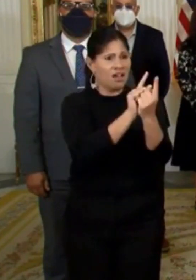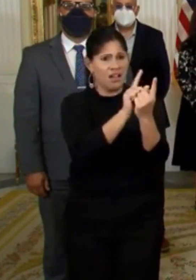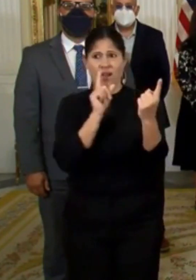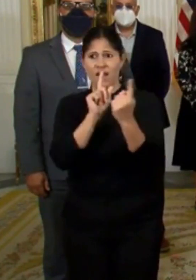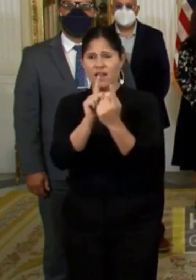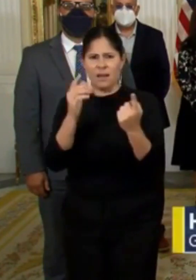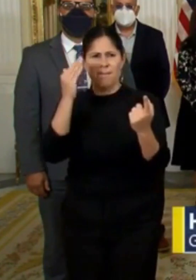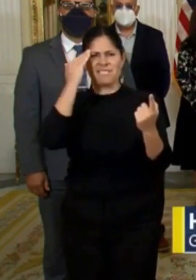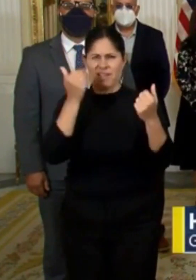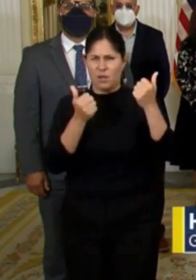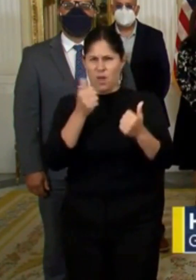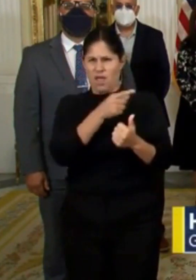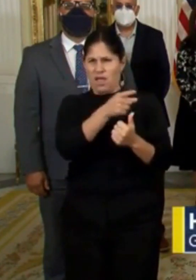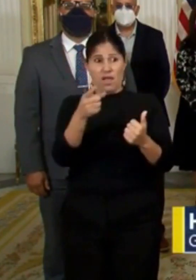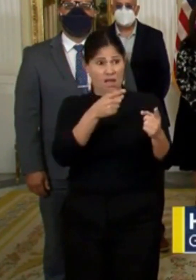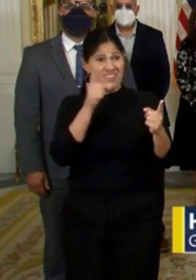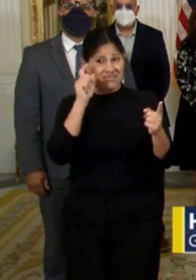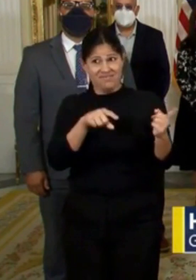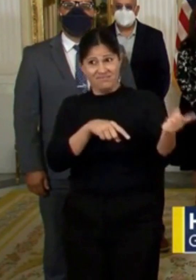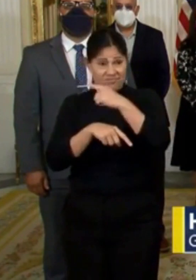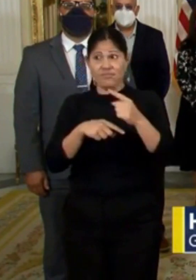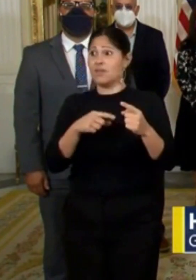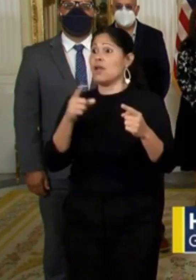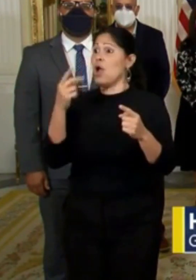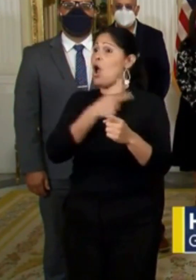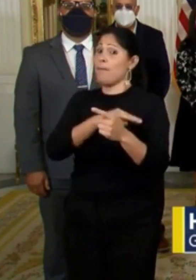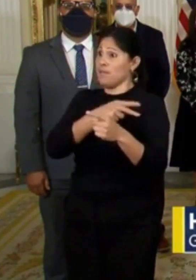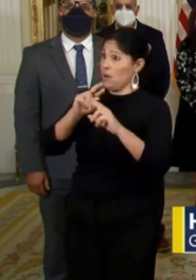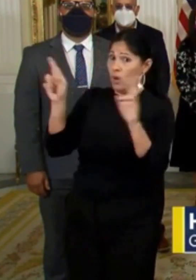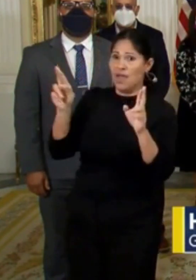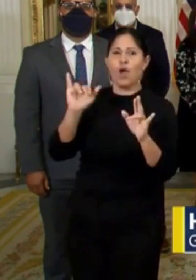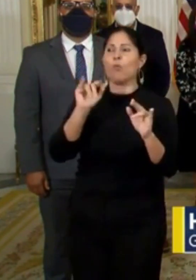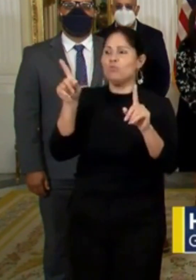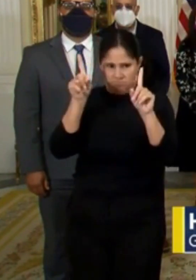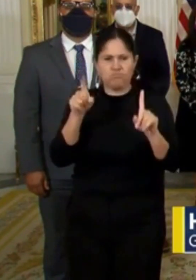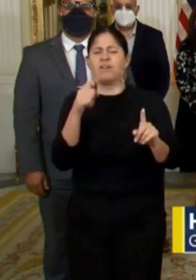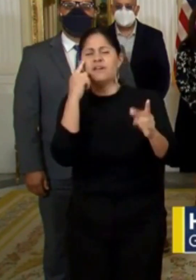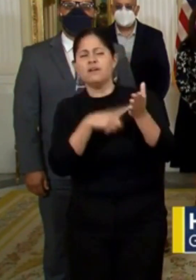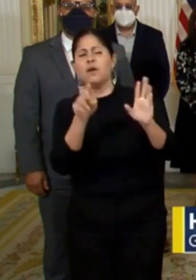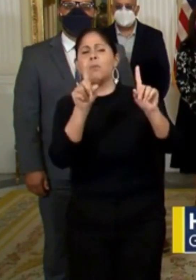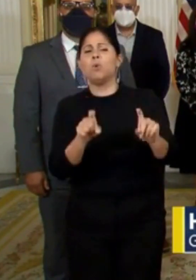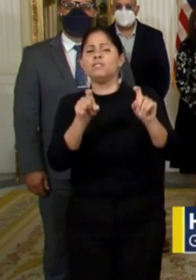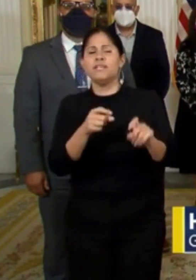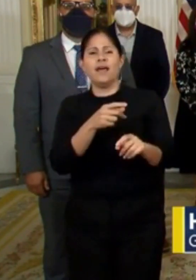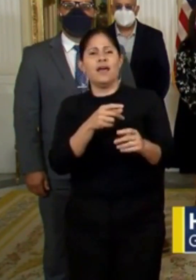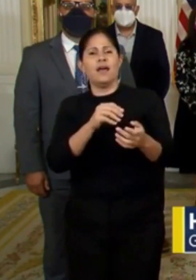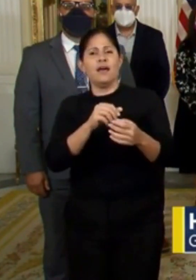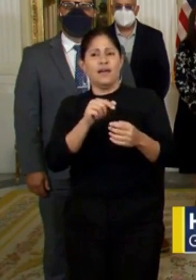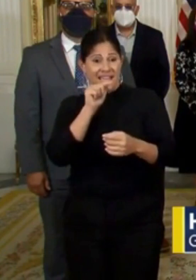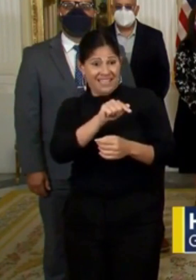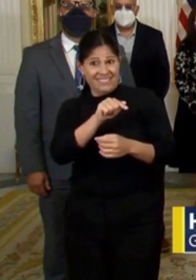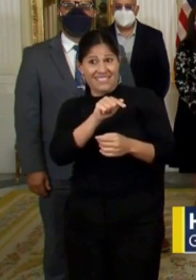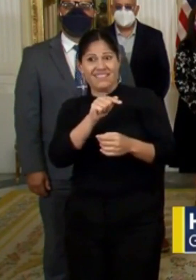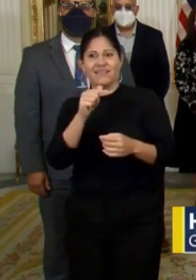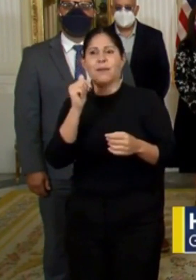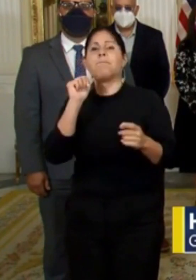hospitalario y de ampliar el alcance de las pruebas. Con este panorama, mañana estaremos firmando una